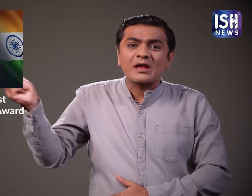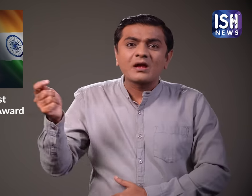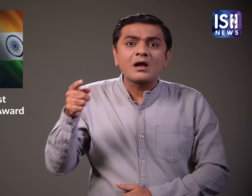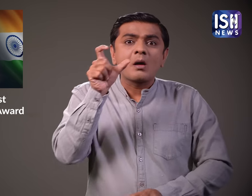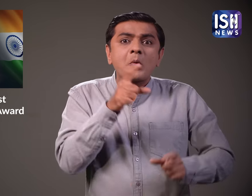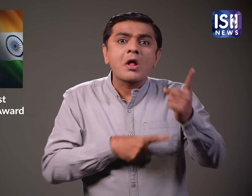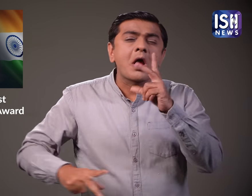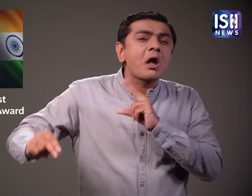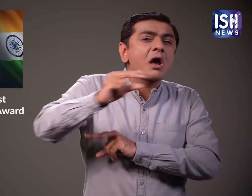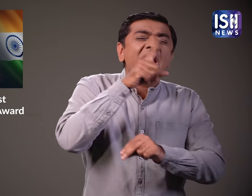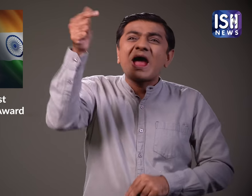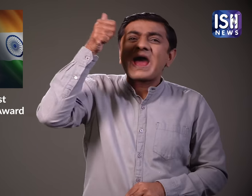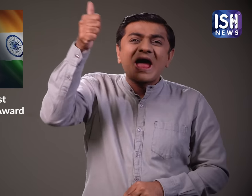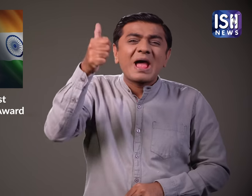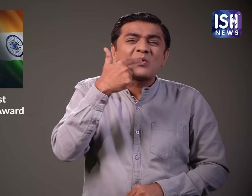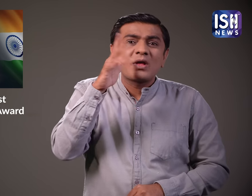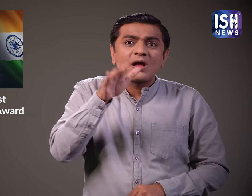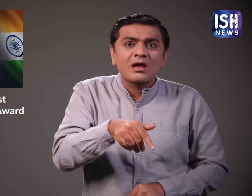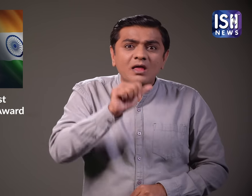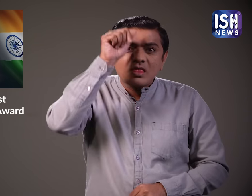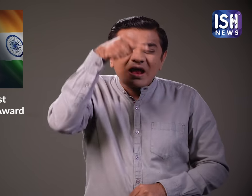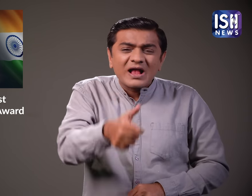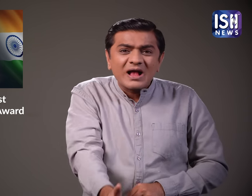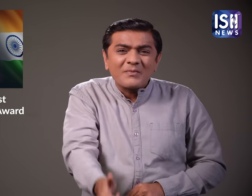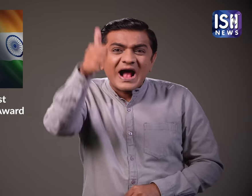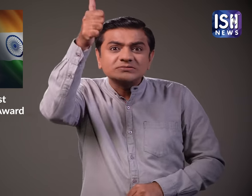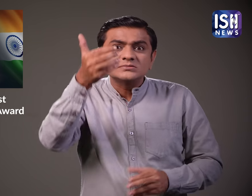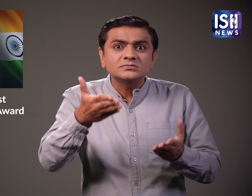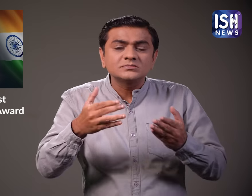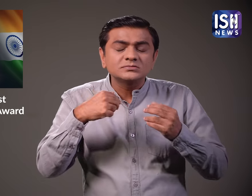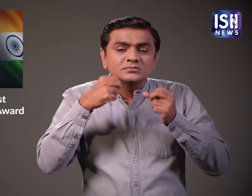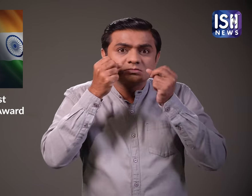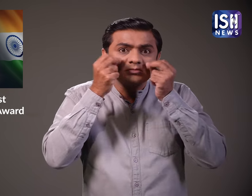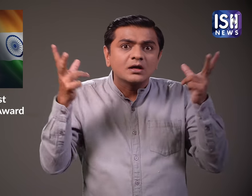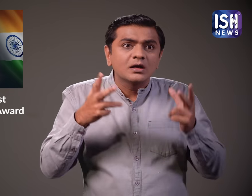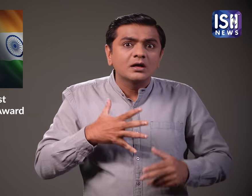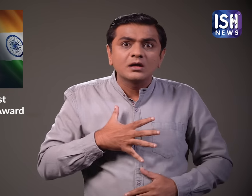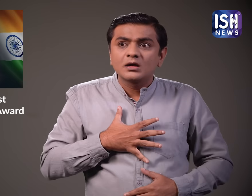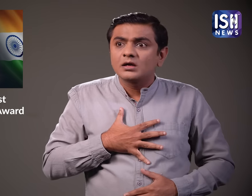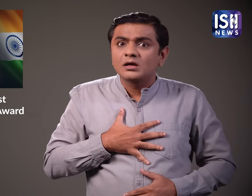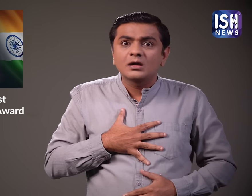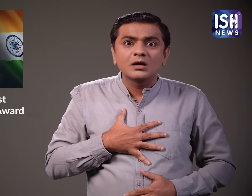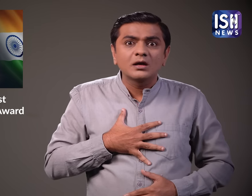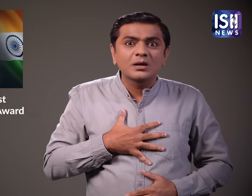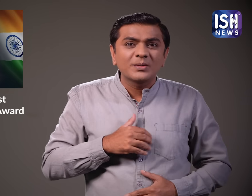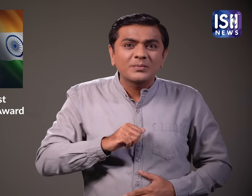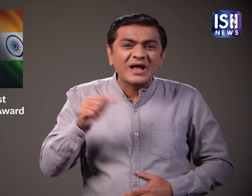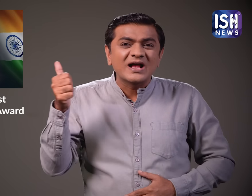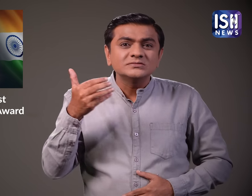लोगों का मानना था कि विदेशी ब्रांड की विस्की सबसे अच्छी होती है लेकिन एक भारत्य ब्रांड सबसे बहतर निकला आश्चेर जनक